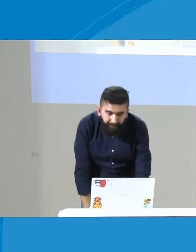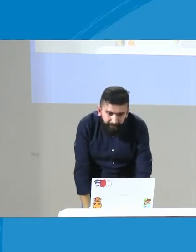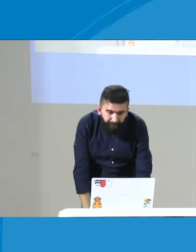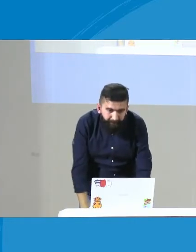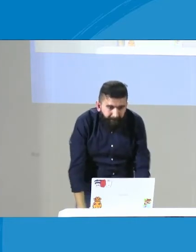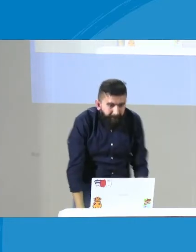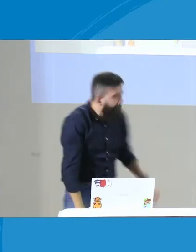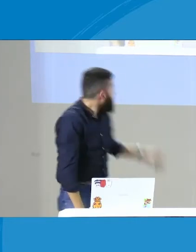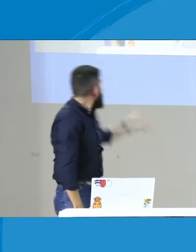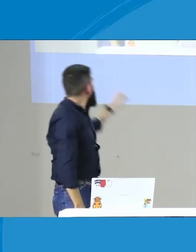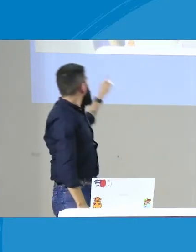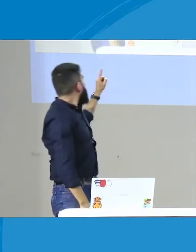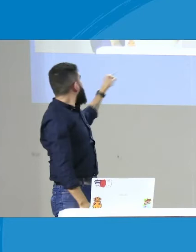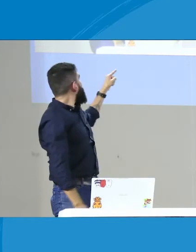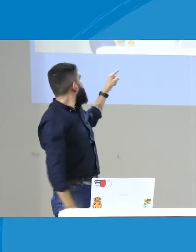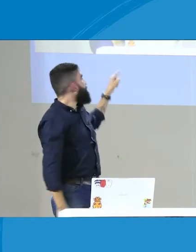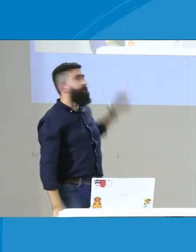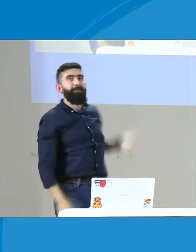utilizan? la tercera línea de investigación.